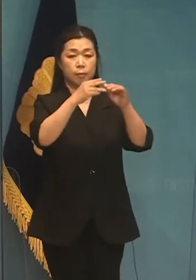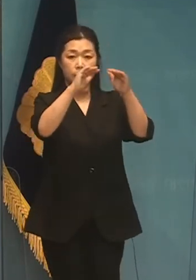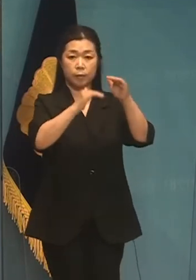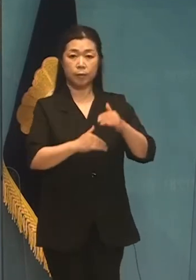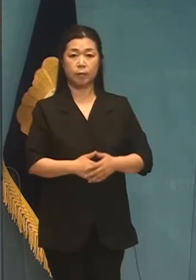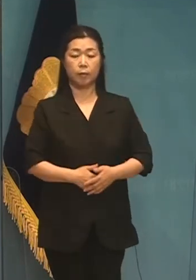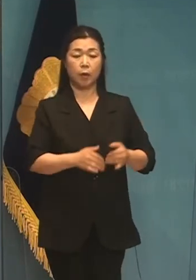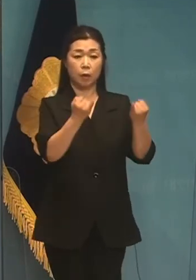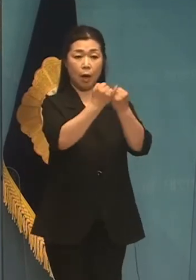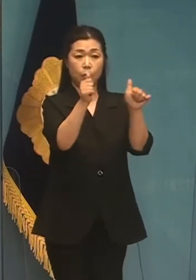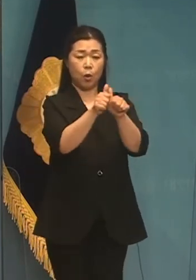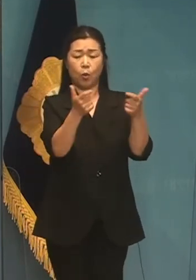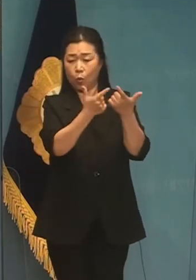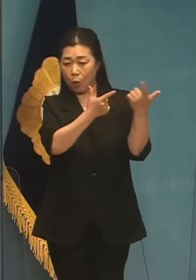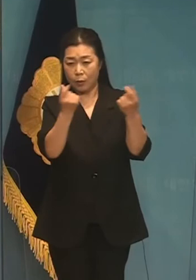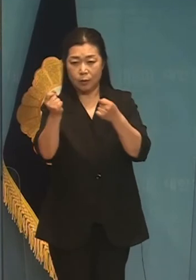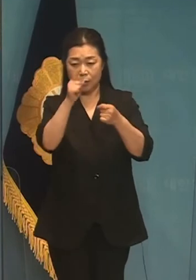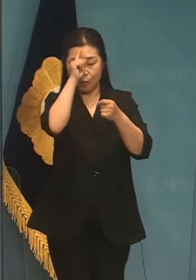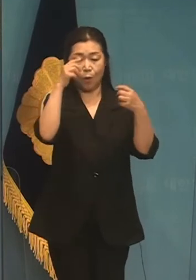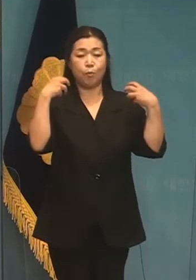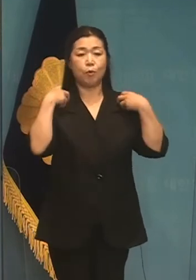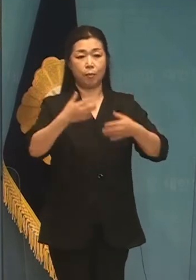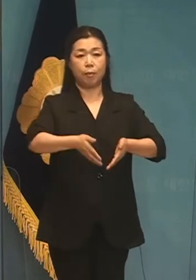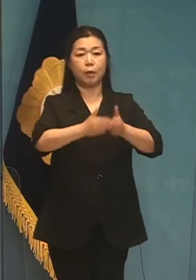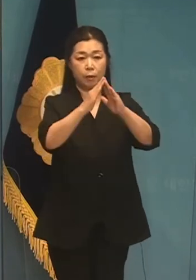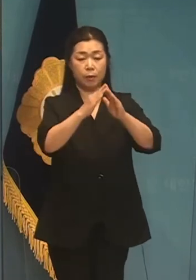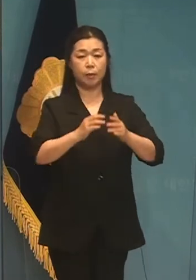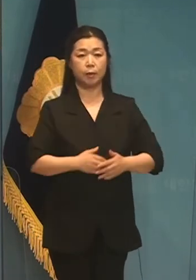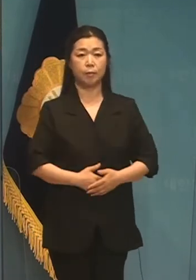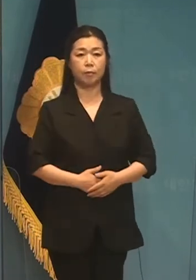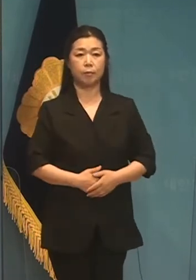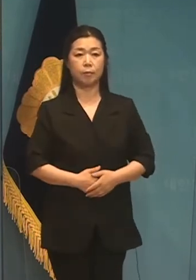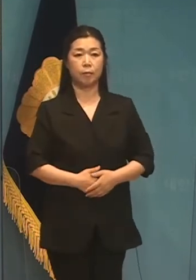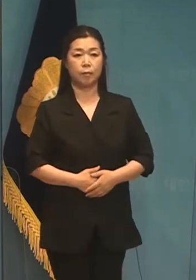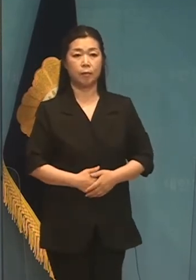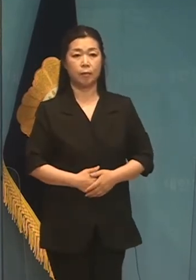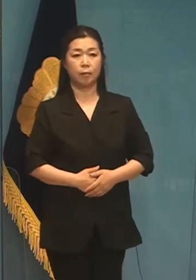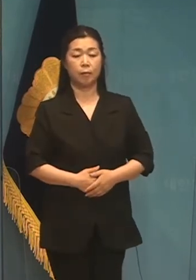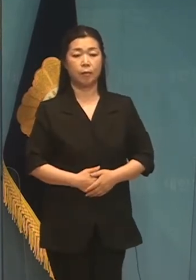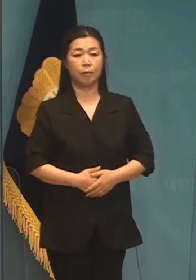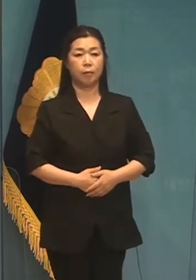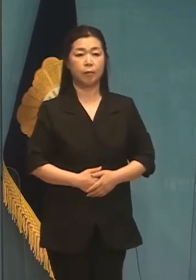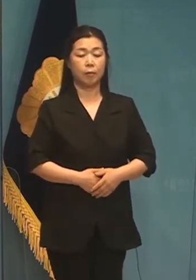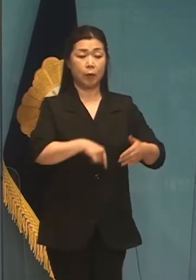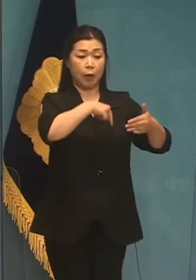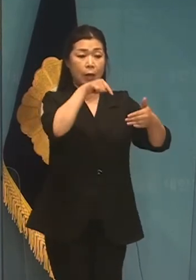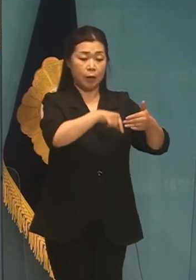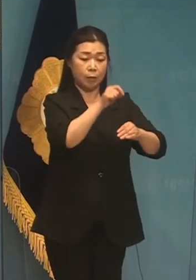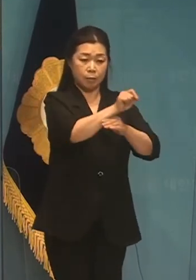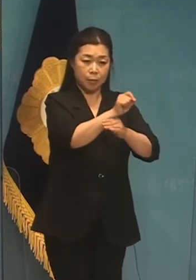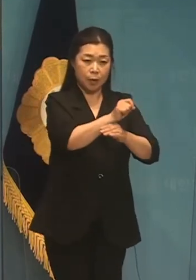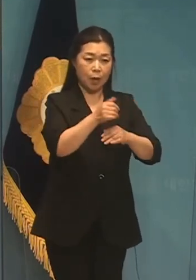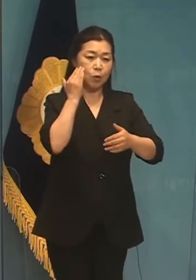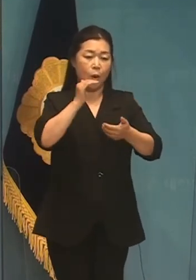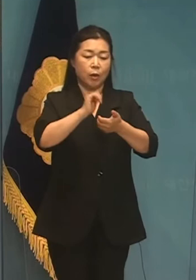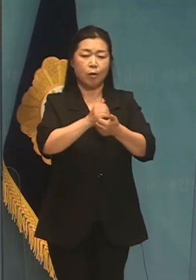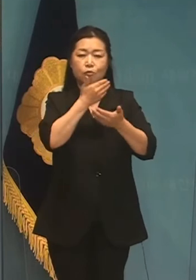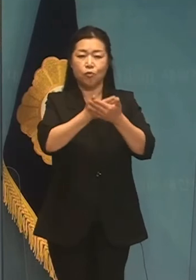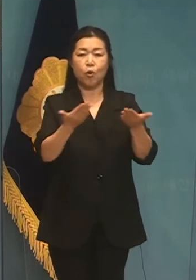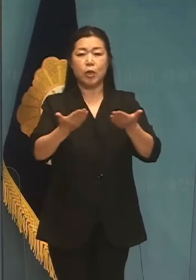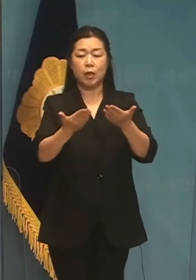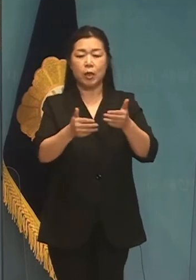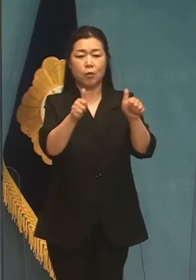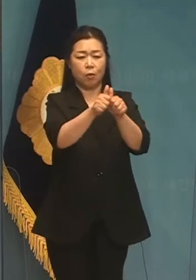남녀 동수 정보를 구성하겠습니다. 내각 위 청와대 주요 직책에 여성과